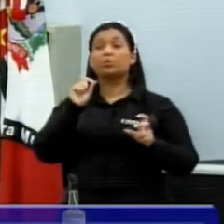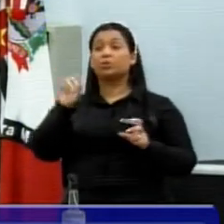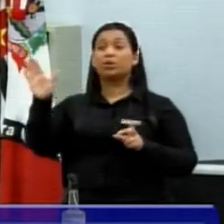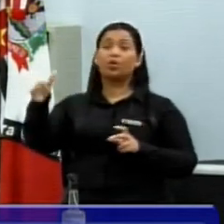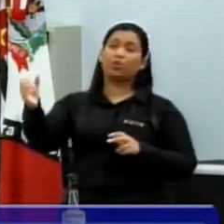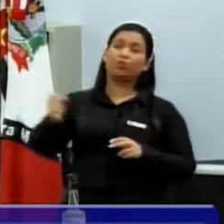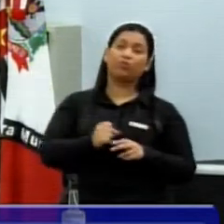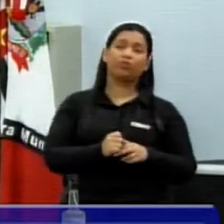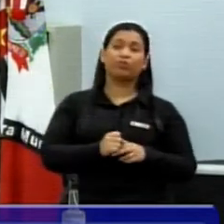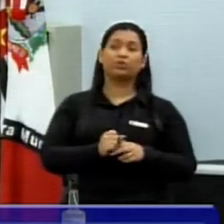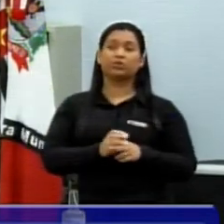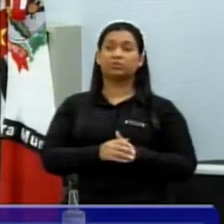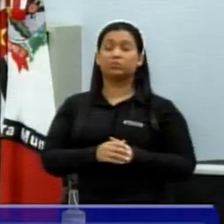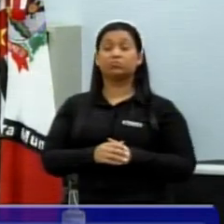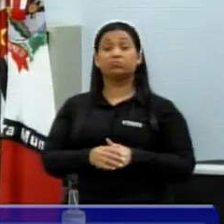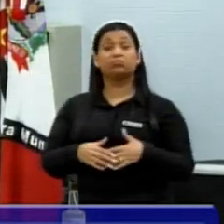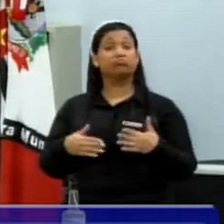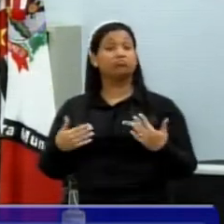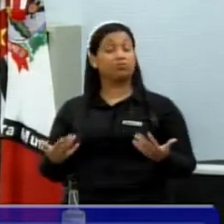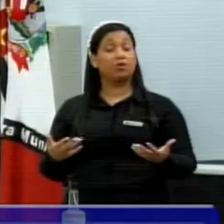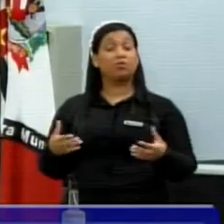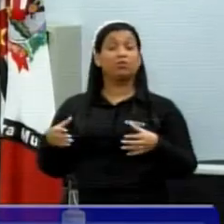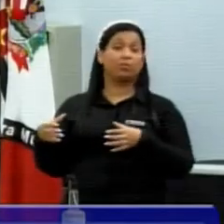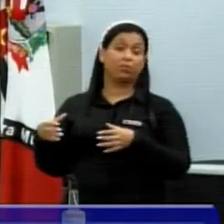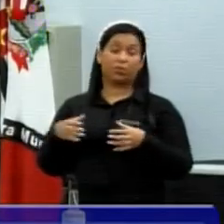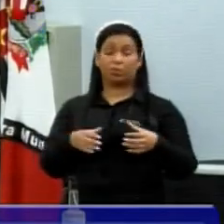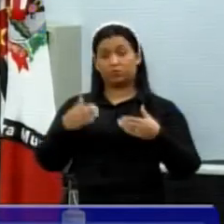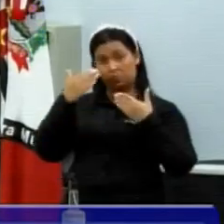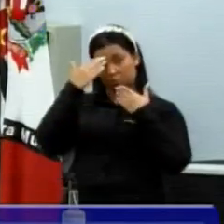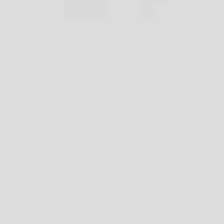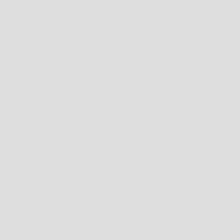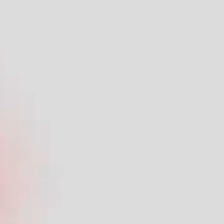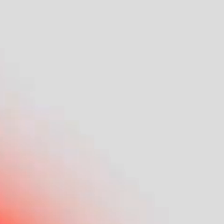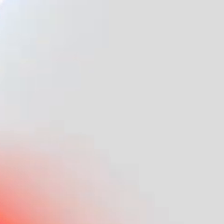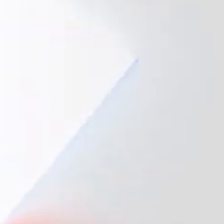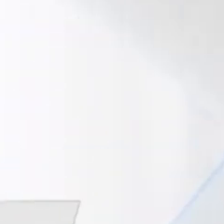educação, que venha pela comissão. Muito obrigado, presidente.